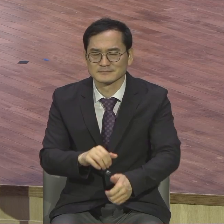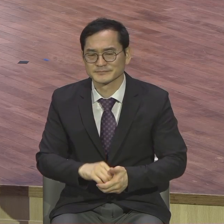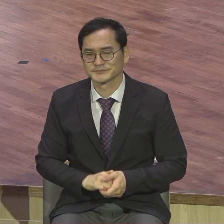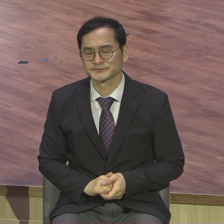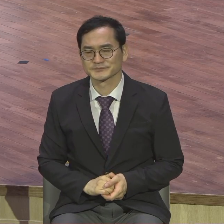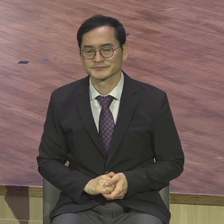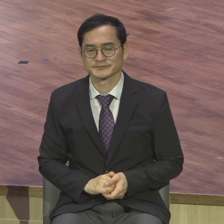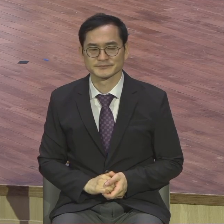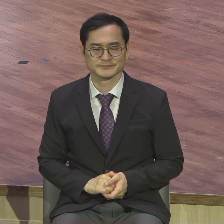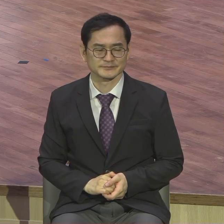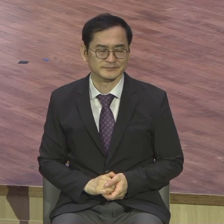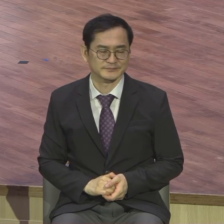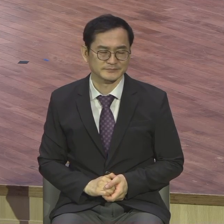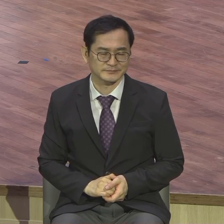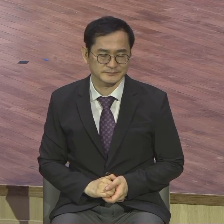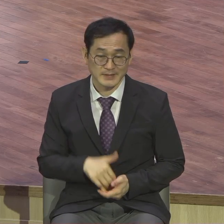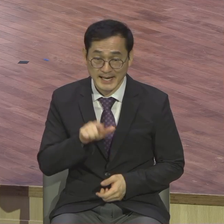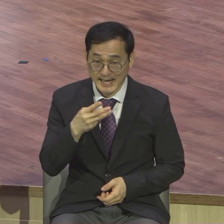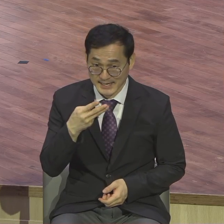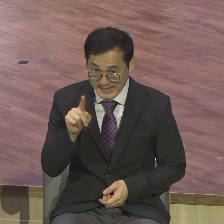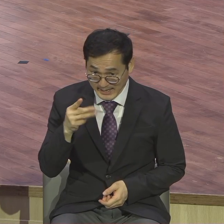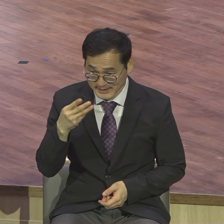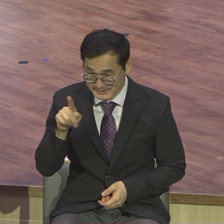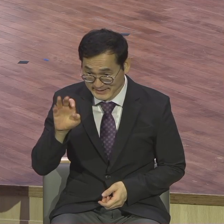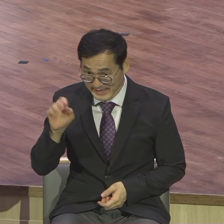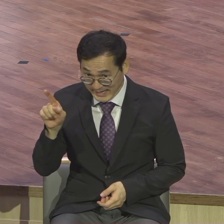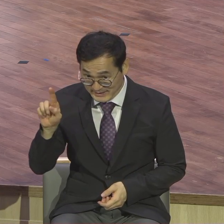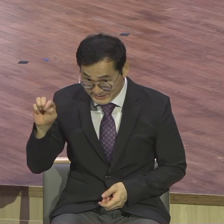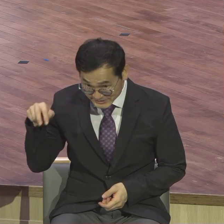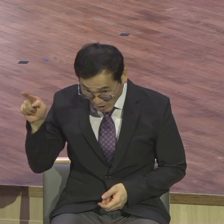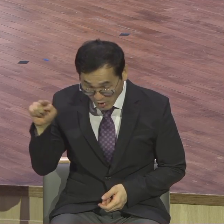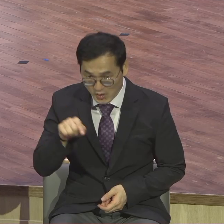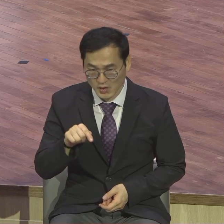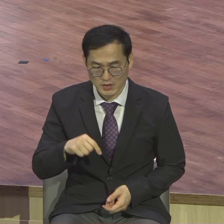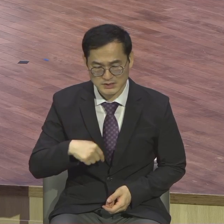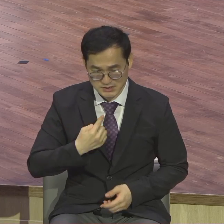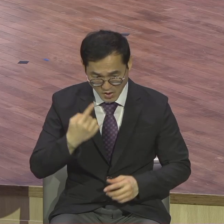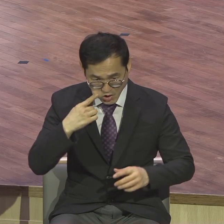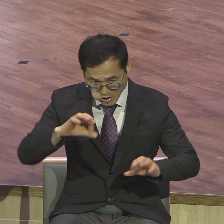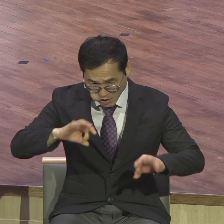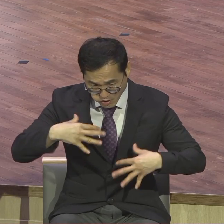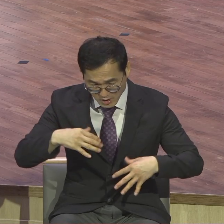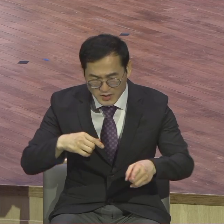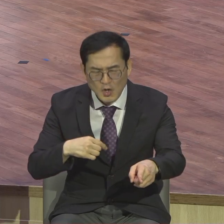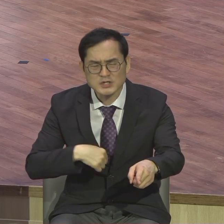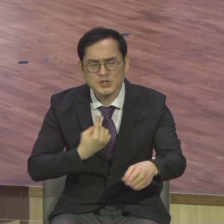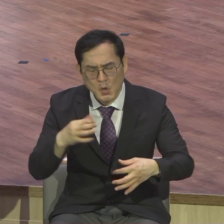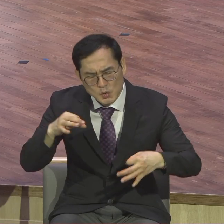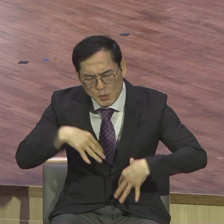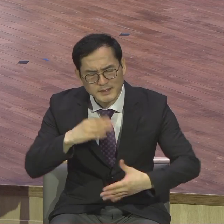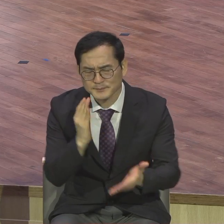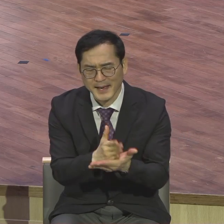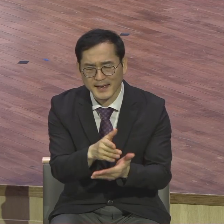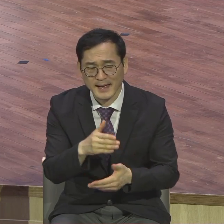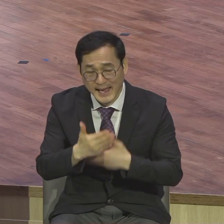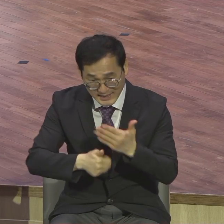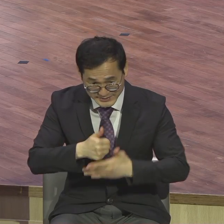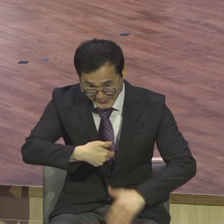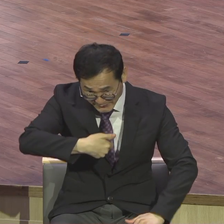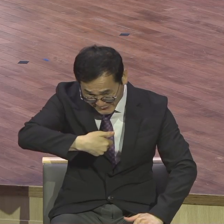스스로 속이지 말라 하나님은 업신여김을 받지 아니하시나니 사람이 무엇으로 심던지 그대로